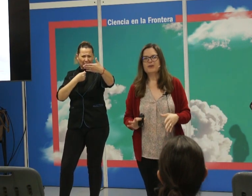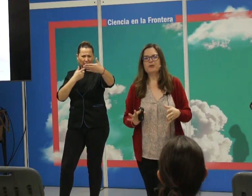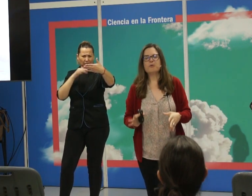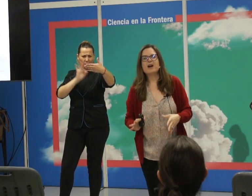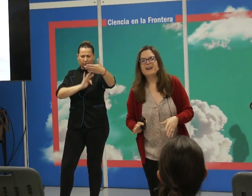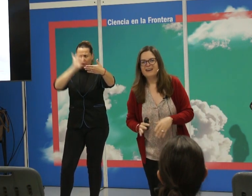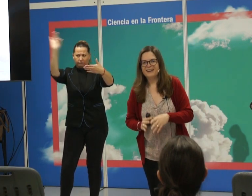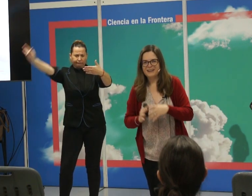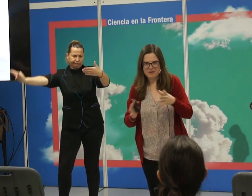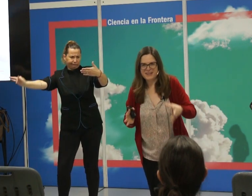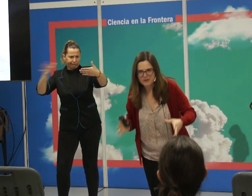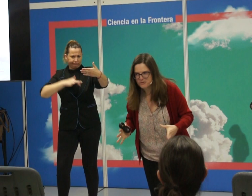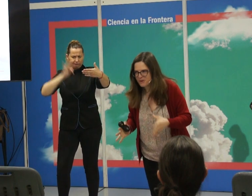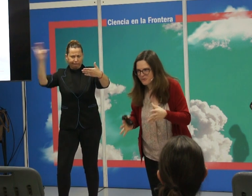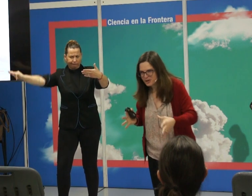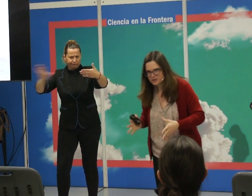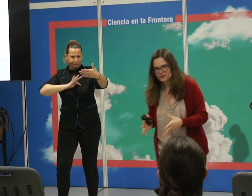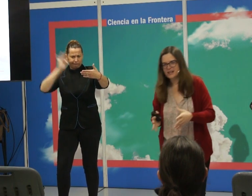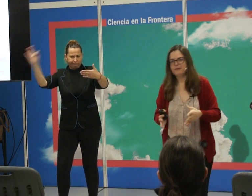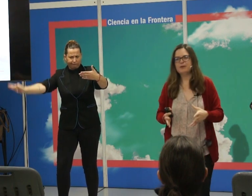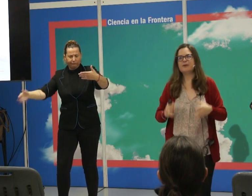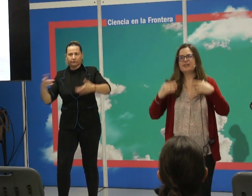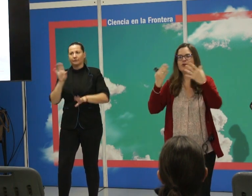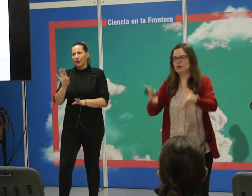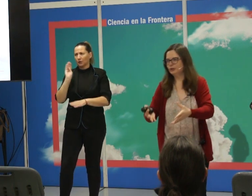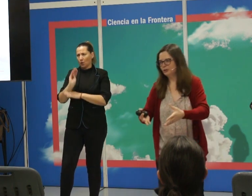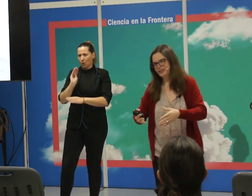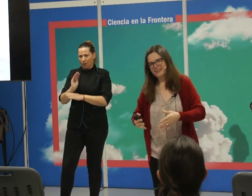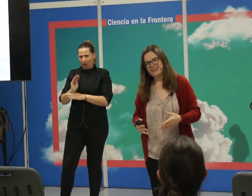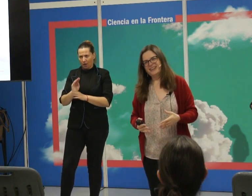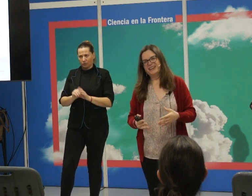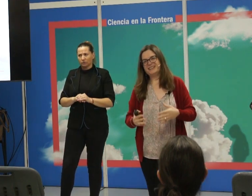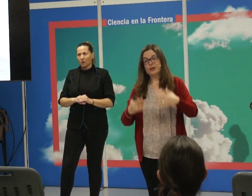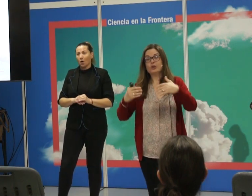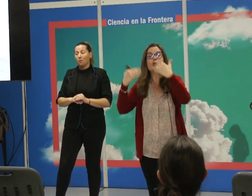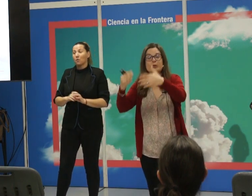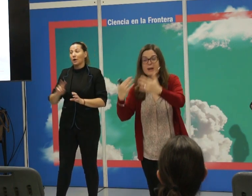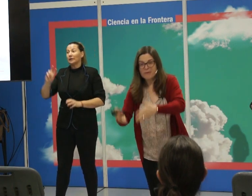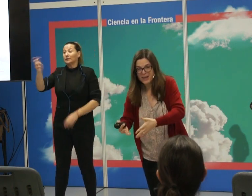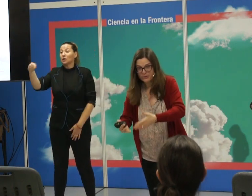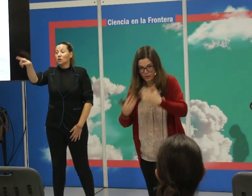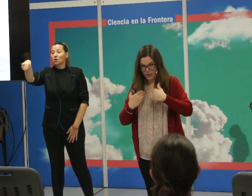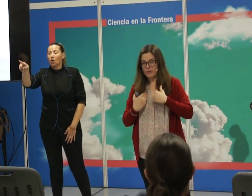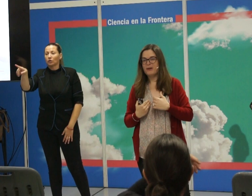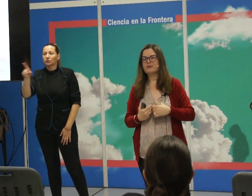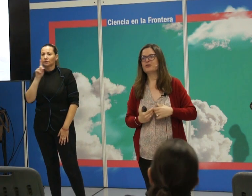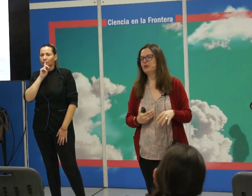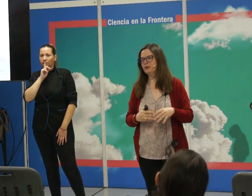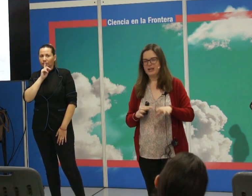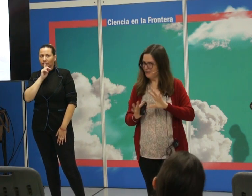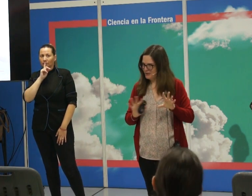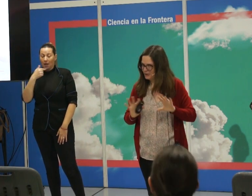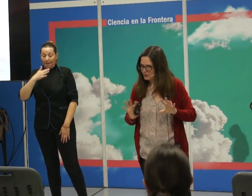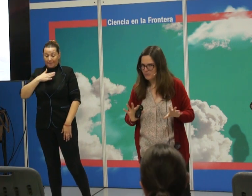otro. Con lo cual, también hay que tener cuidado con eso, que las definiciones de los otros, si los otros no han hablado, si solo hablamos